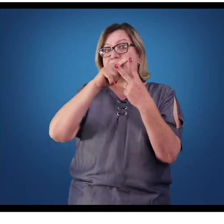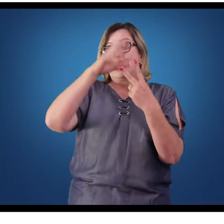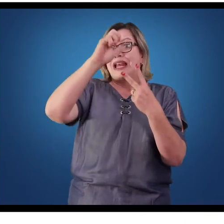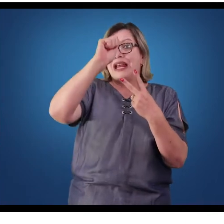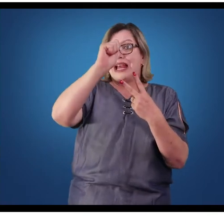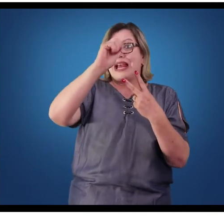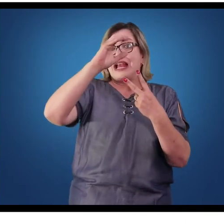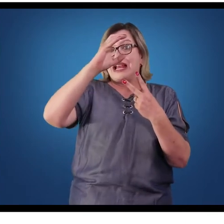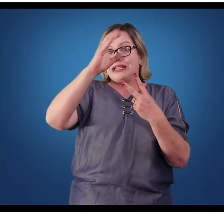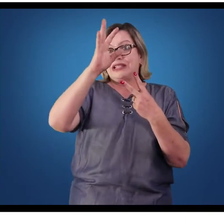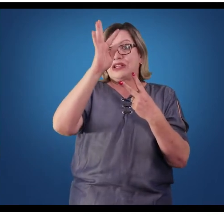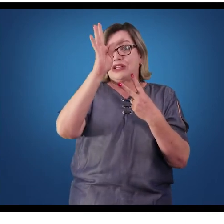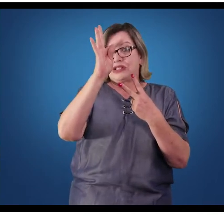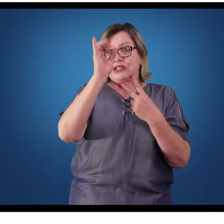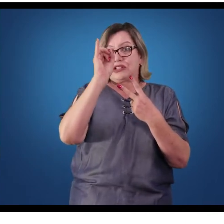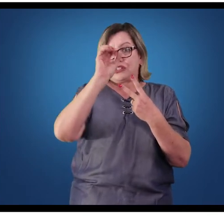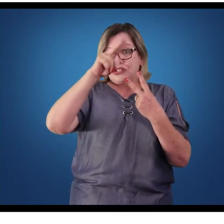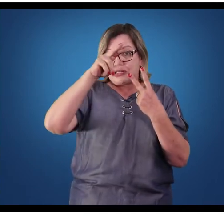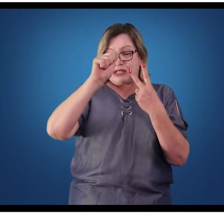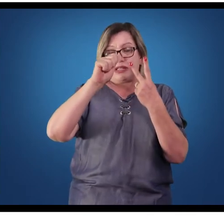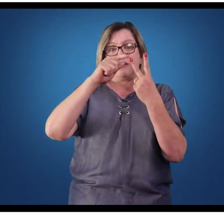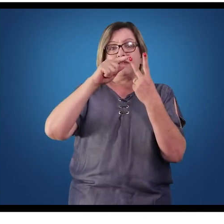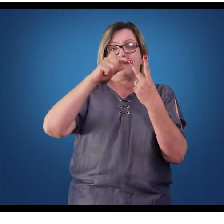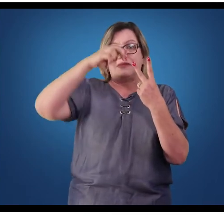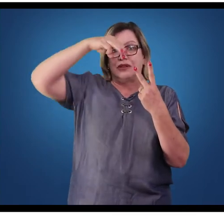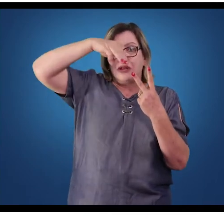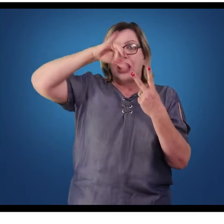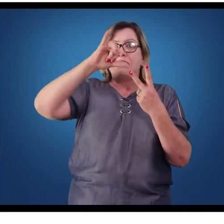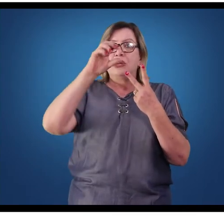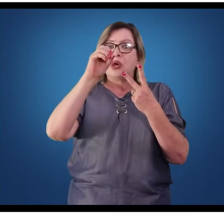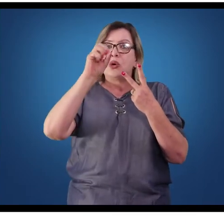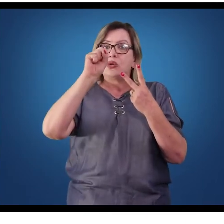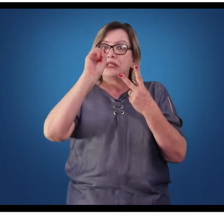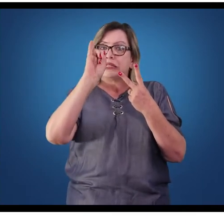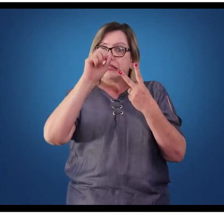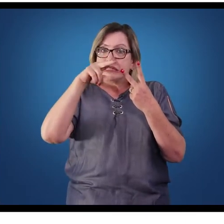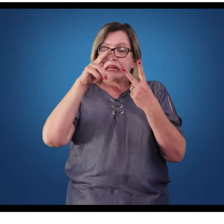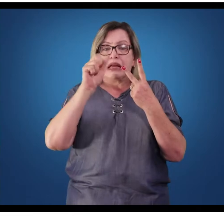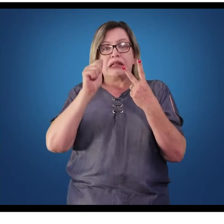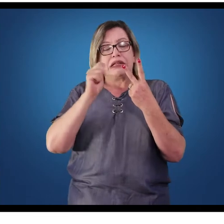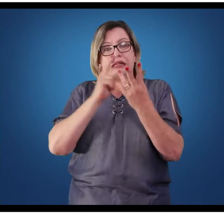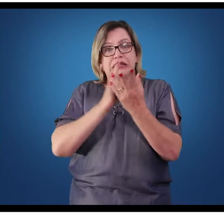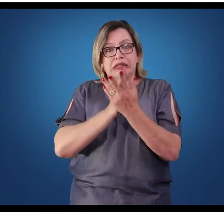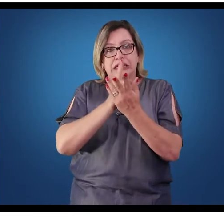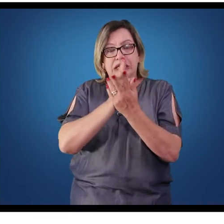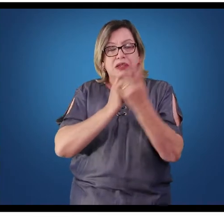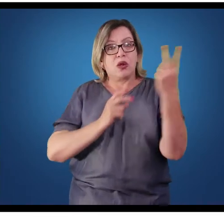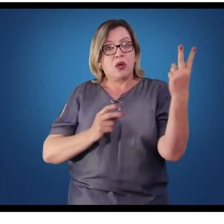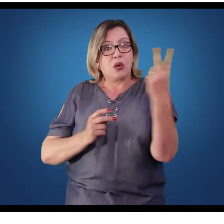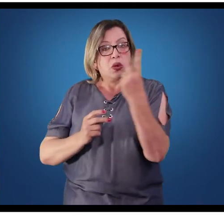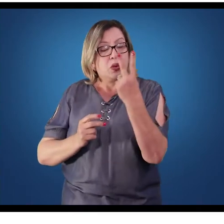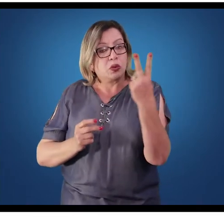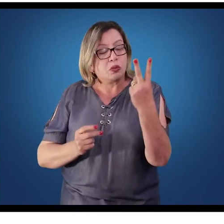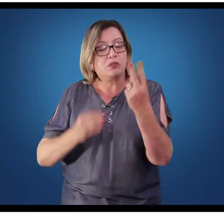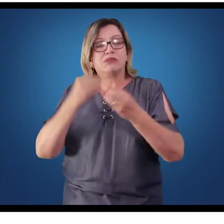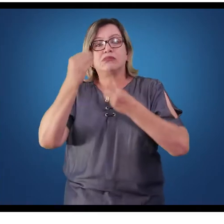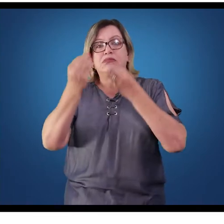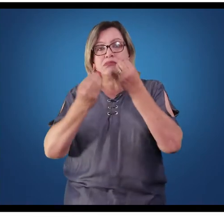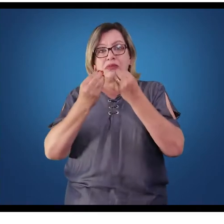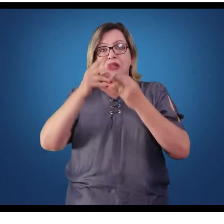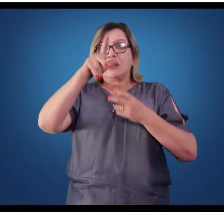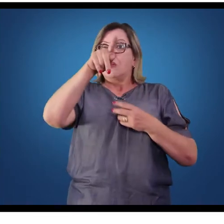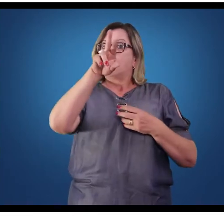e a miosina. A actina e a miosina, de uma certa maneira, elas são duas proteínas que